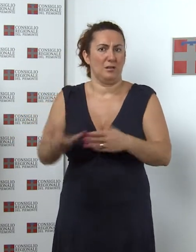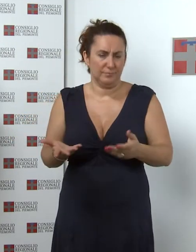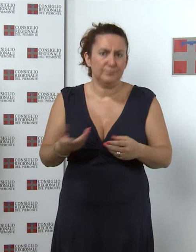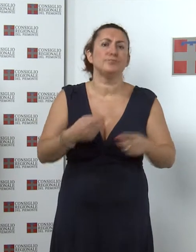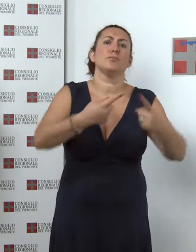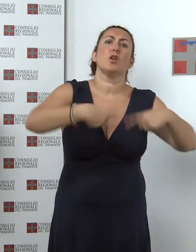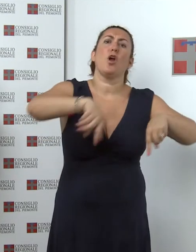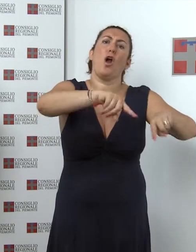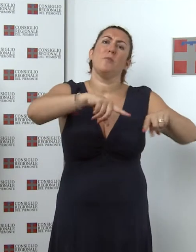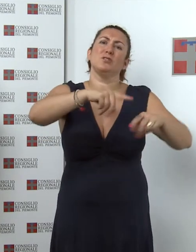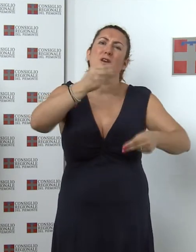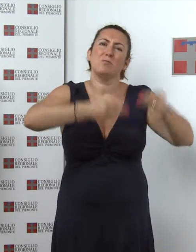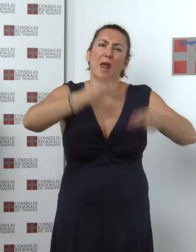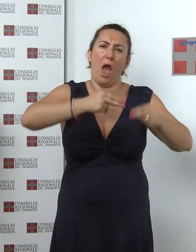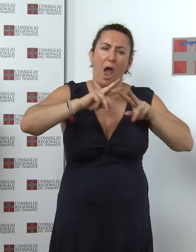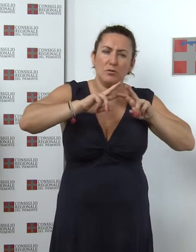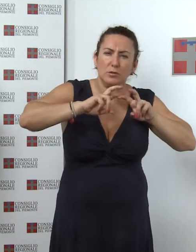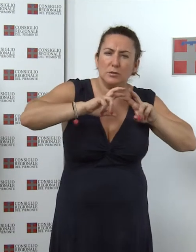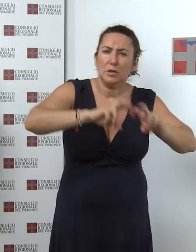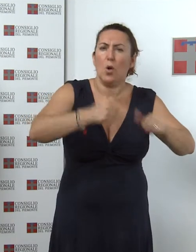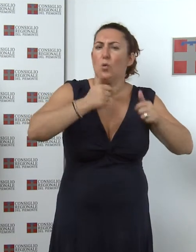settimana per un serrato confronto sul tema